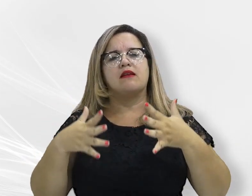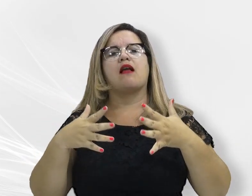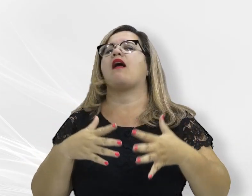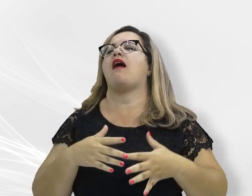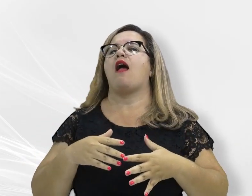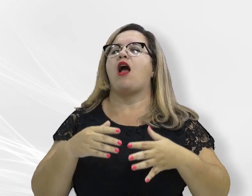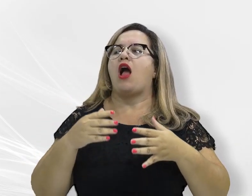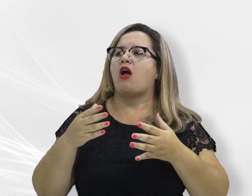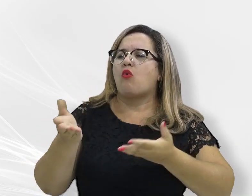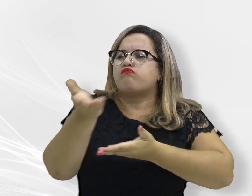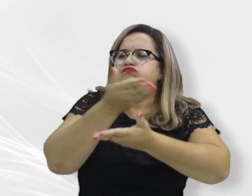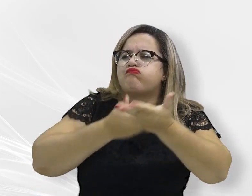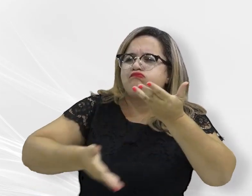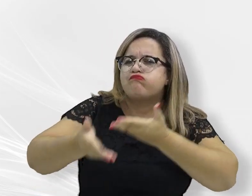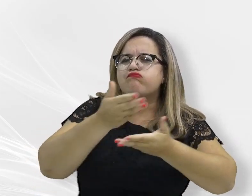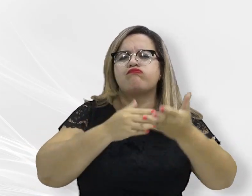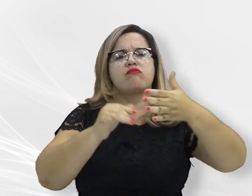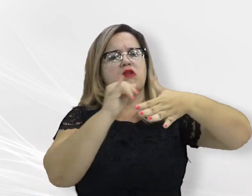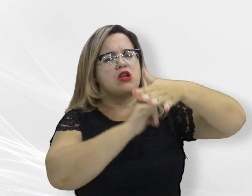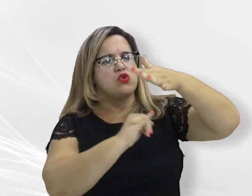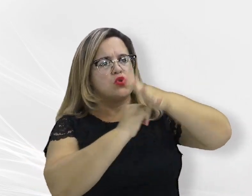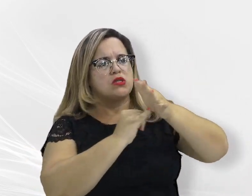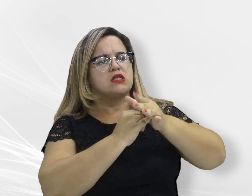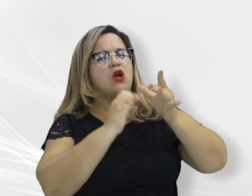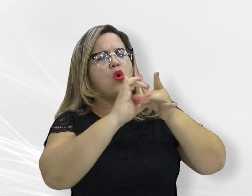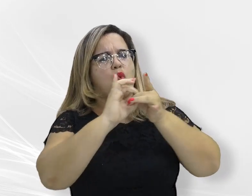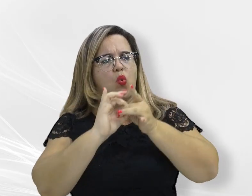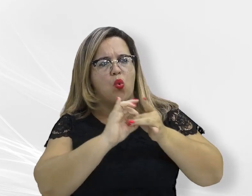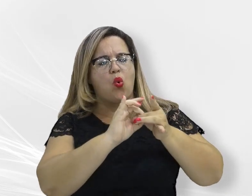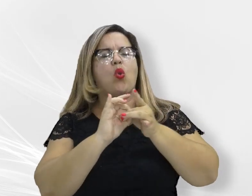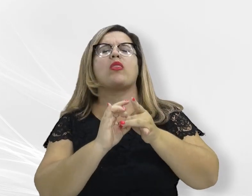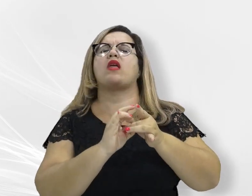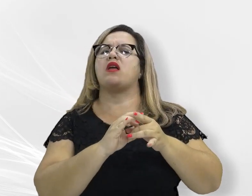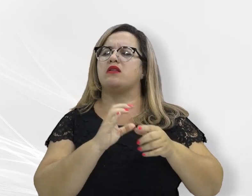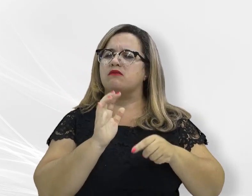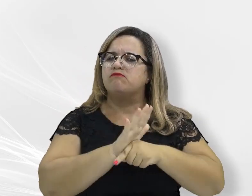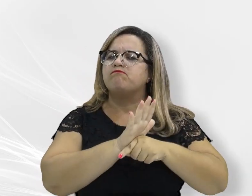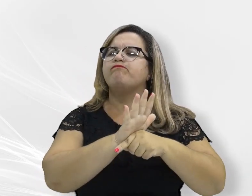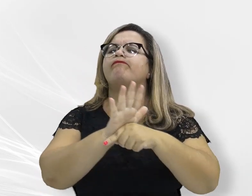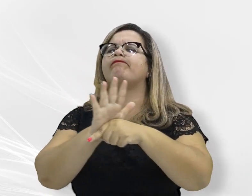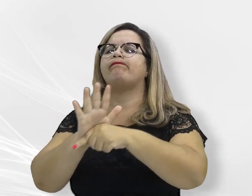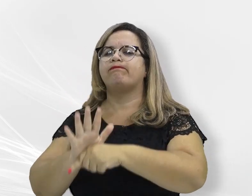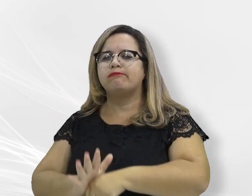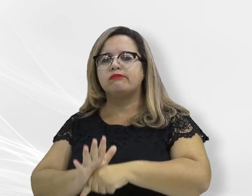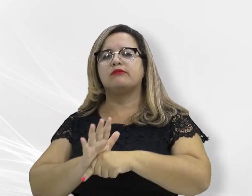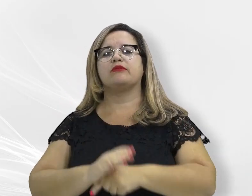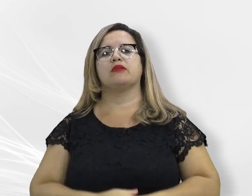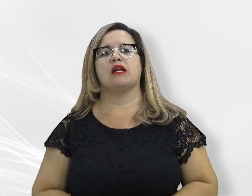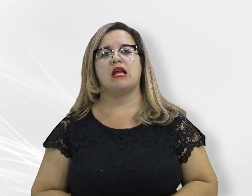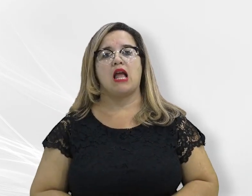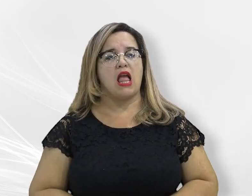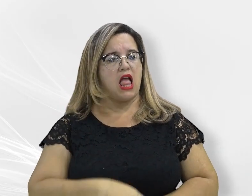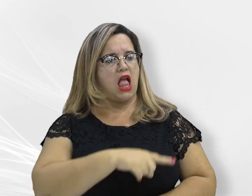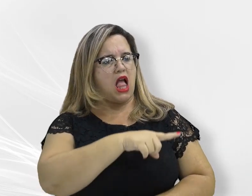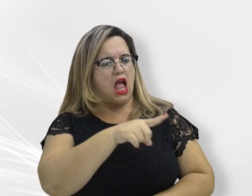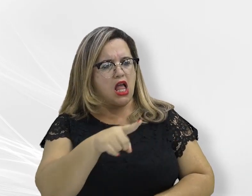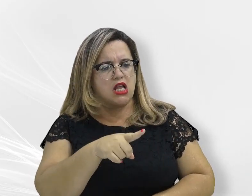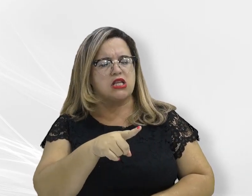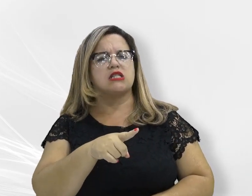cooperação existentes entre as instituições que integram o comitê. Somente com cooperação, os resultados almejados podem ser